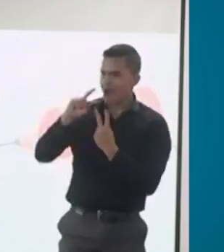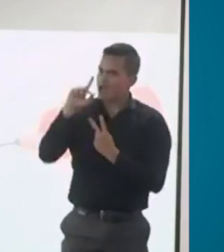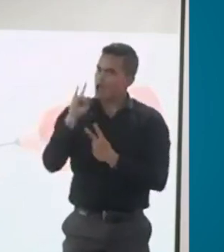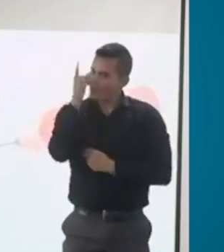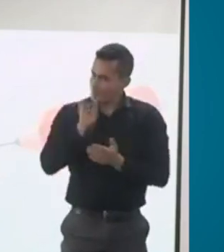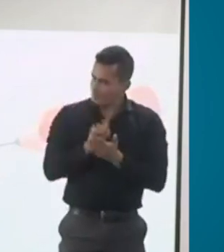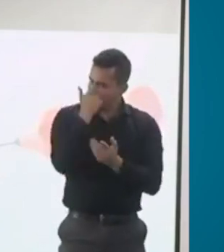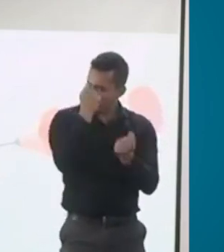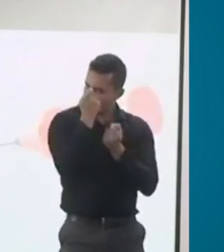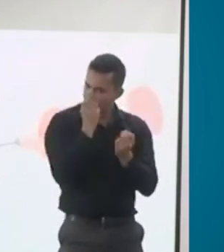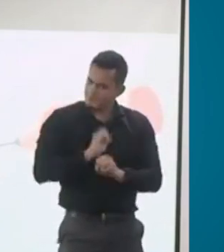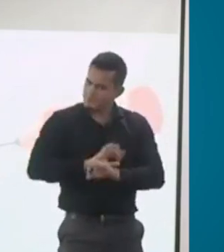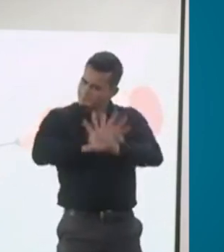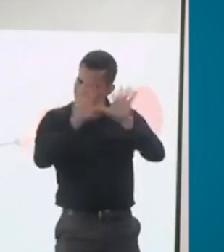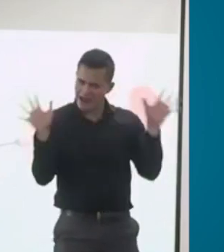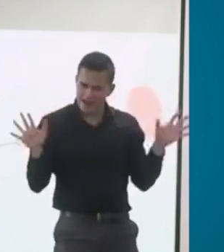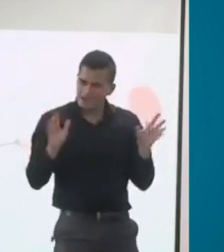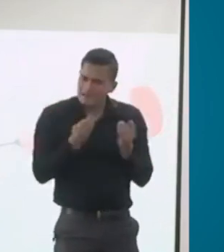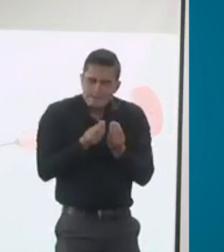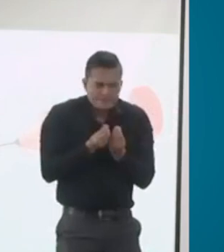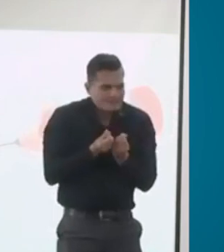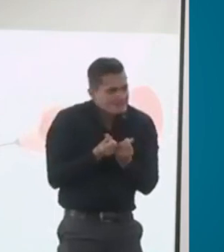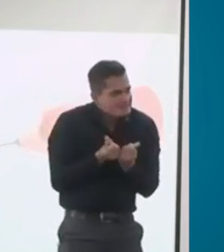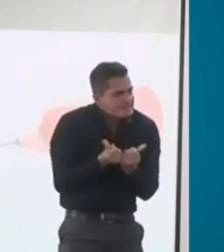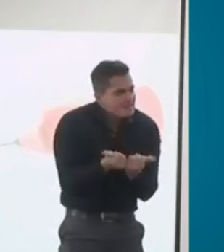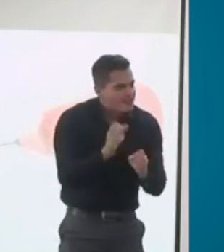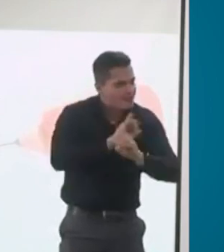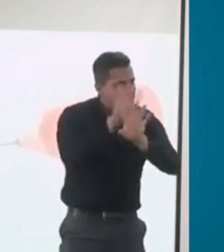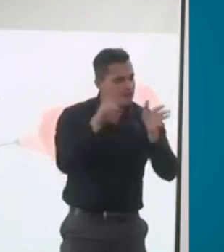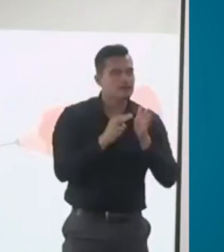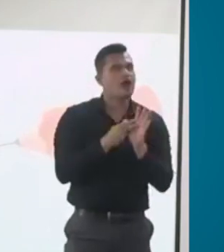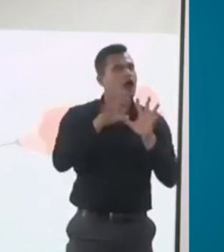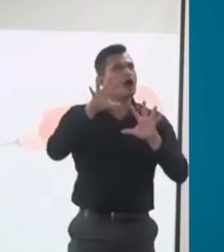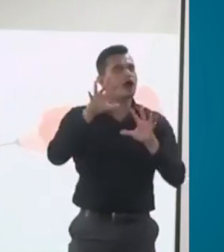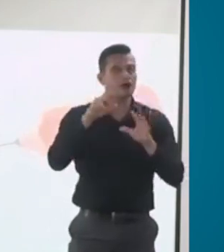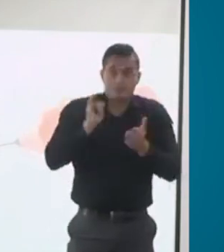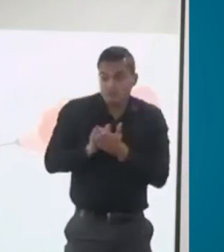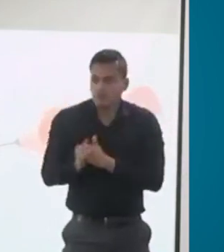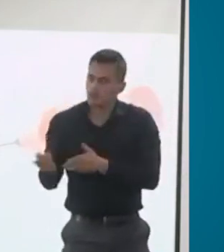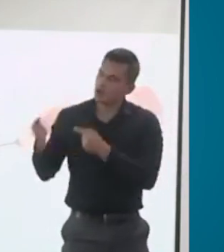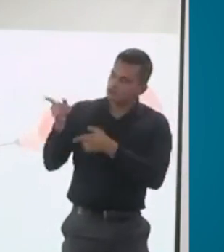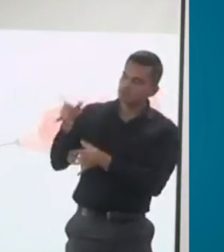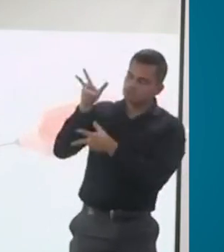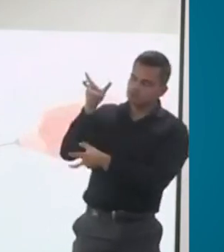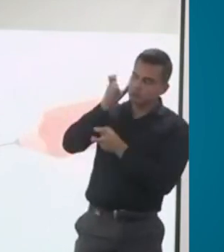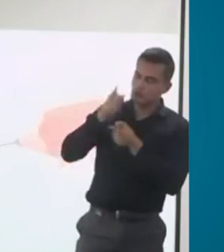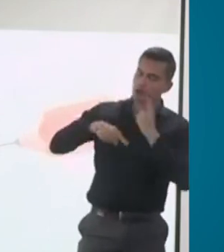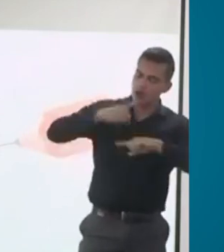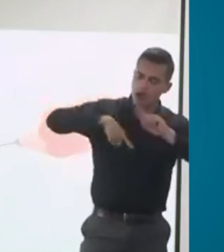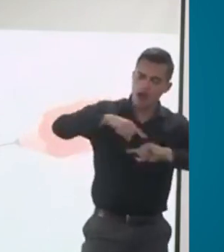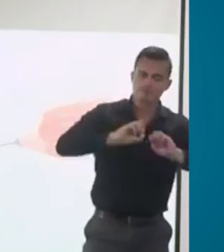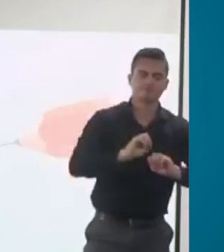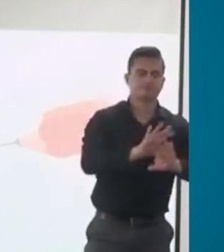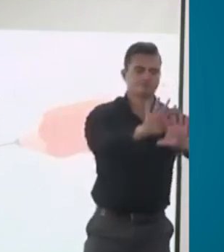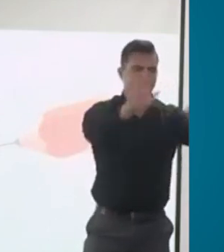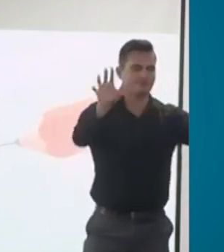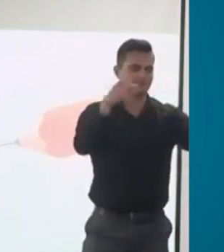dar la respuesta muy menudeada, muy explicativa para que no vayamos a repetir nuevamente la pregunta, si es posible. Muchas gracias.